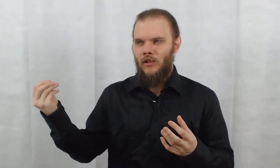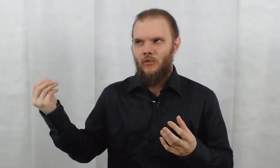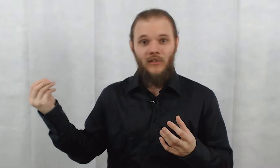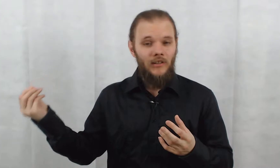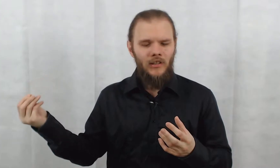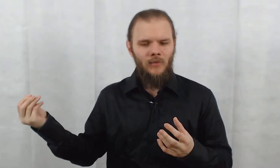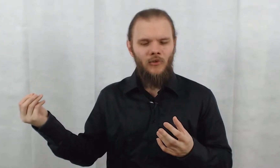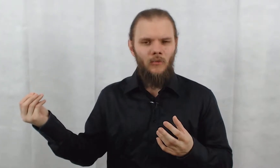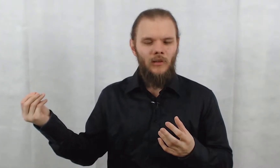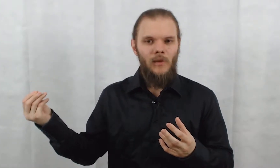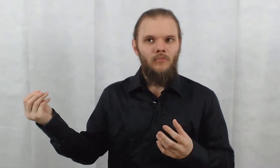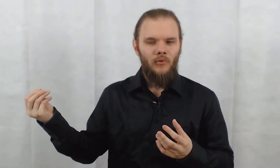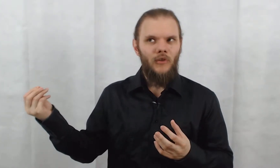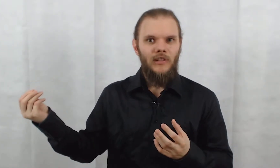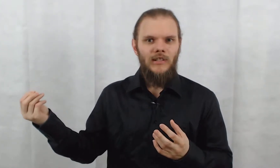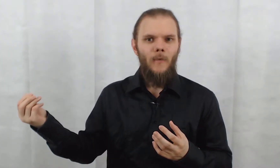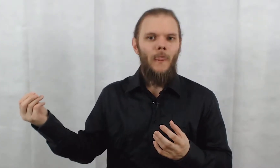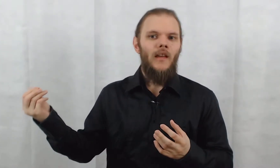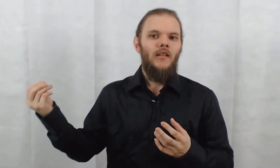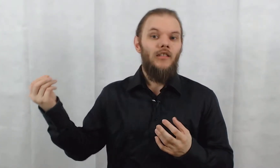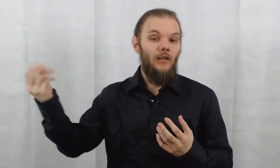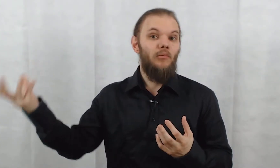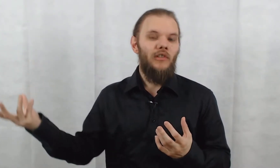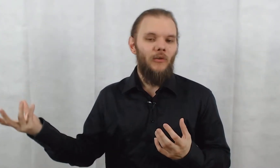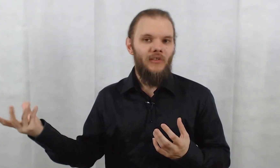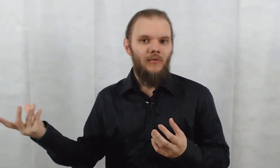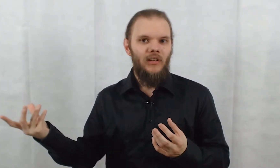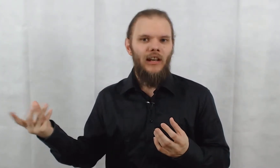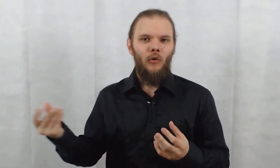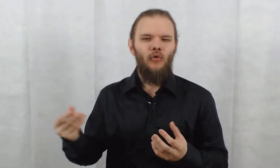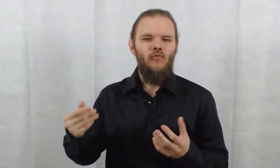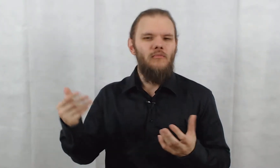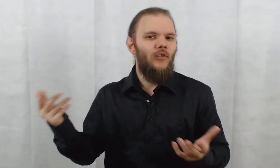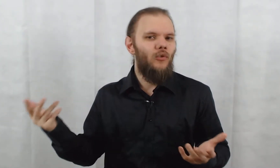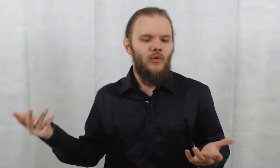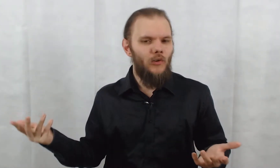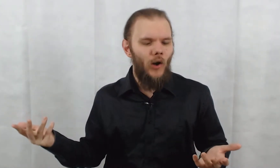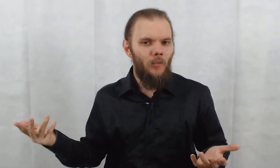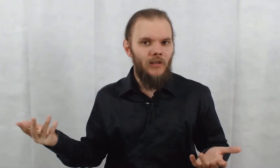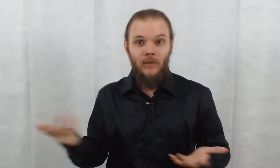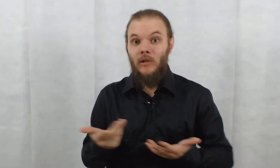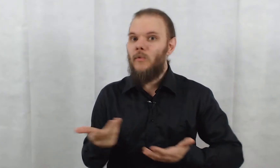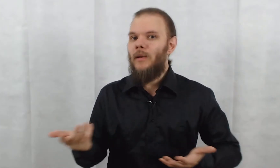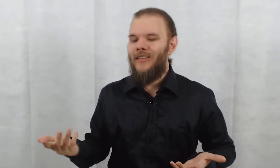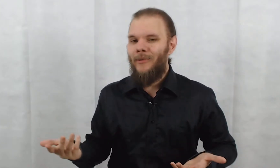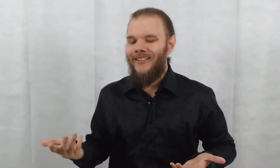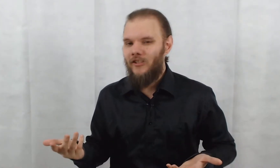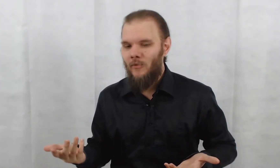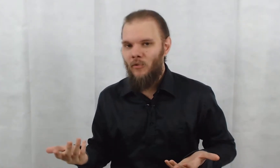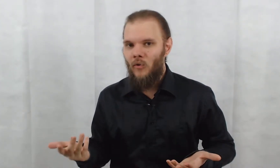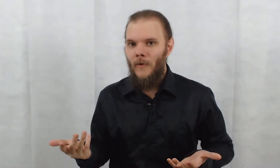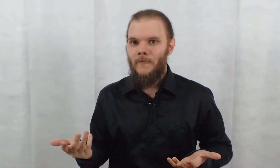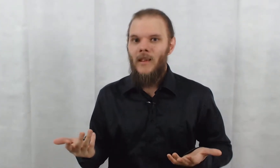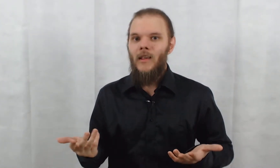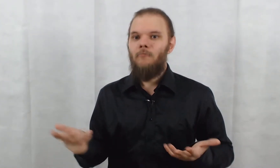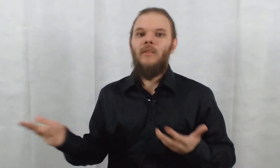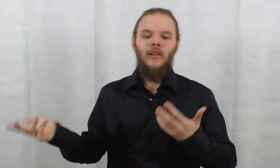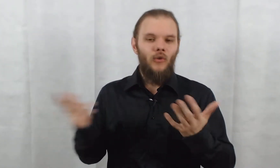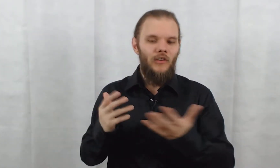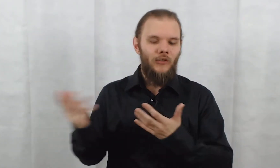années, il me semble, même plusieurs années, qu'il est bloqué dans cette ville à cause d'une mission qu doit remplir. Mais lui-même, ce n pas exactement pourquoi. Mais ils se connaissent